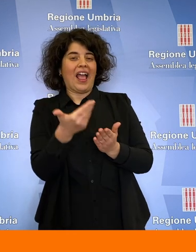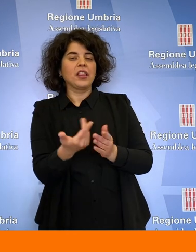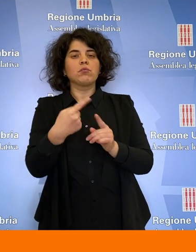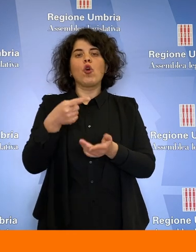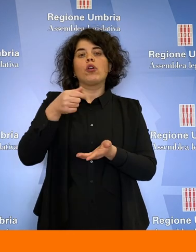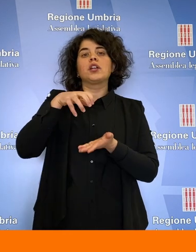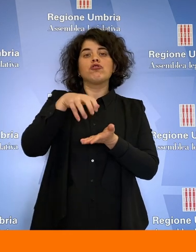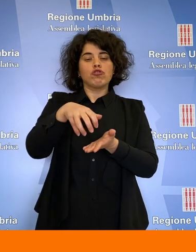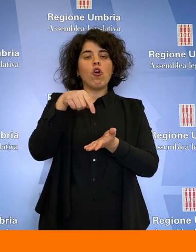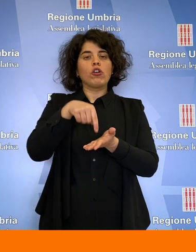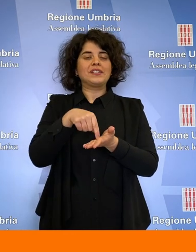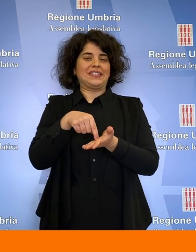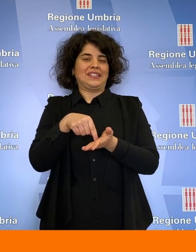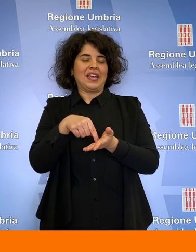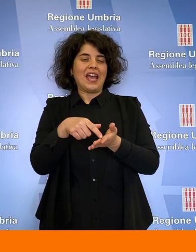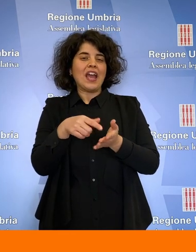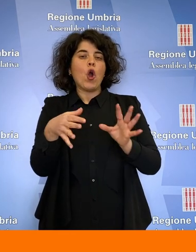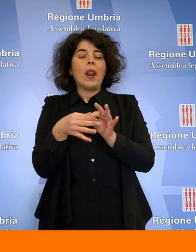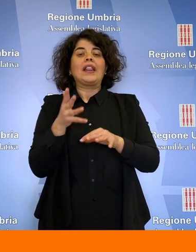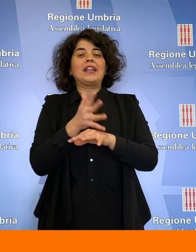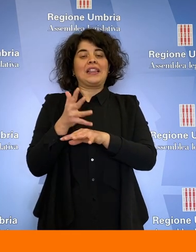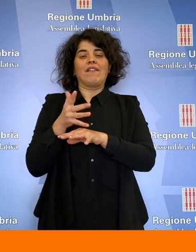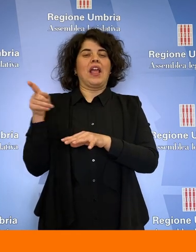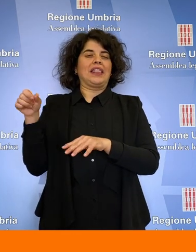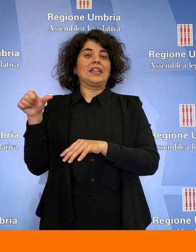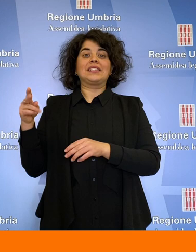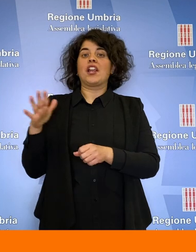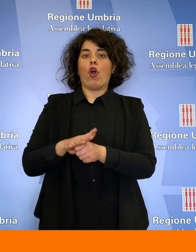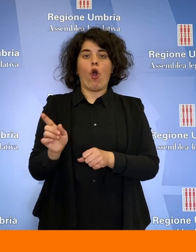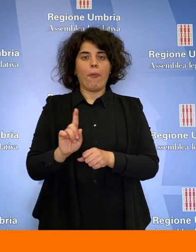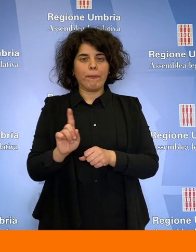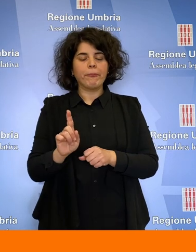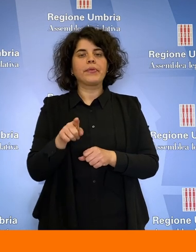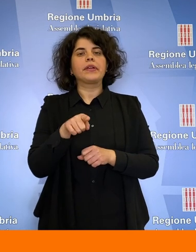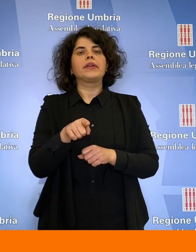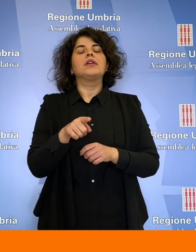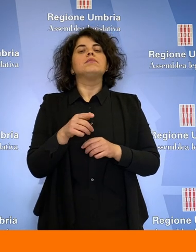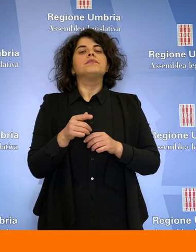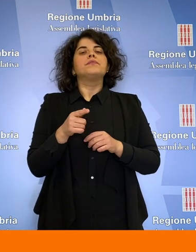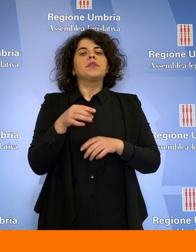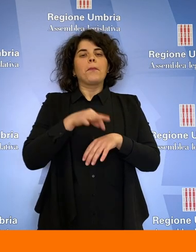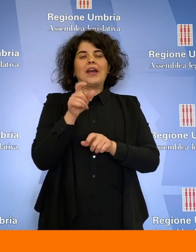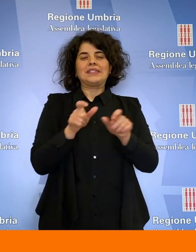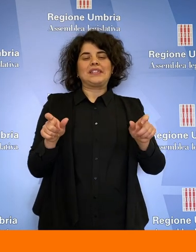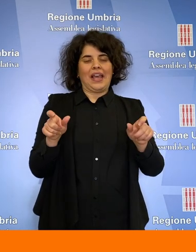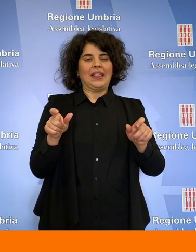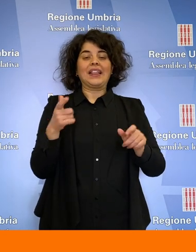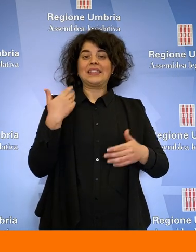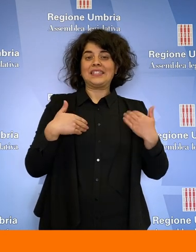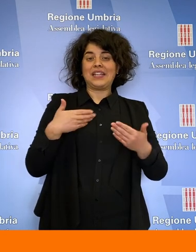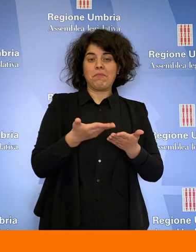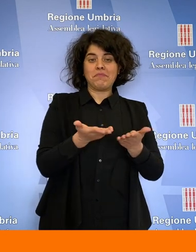sostegno degli interventi non coperti dal Servizio Sanitario. Per rispondere alle specifiche necessità dei pazienti portatori di